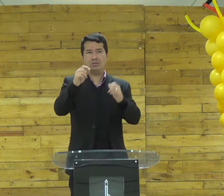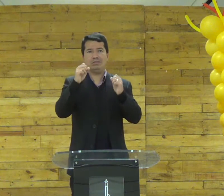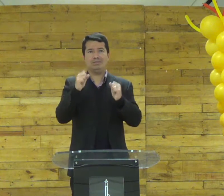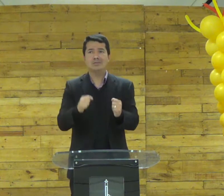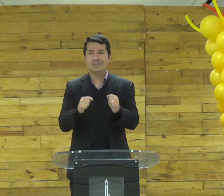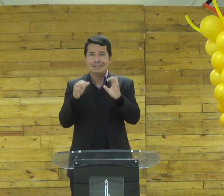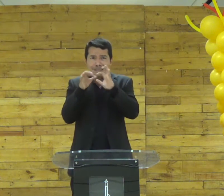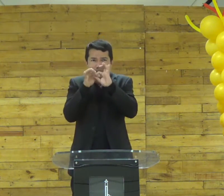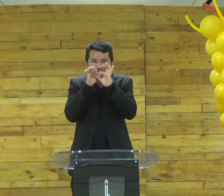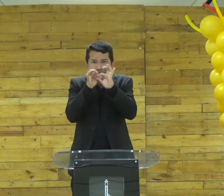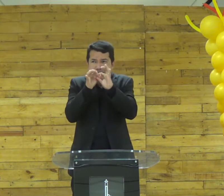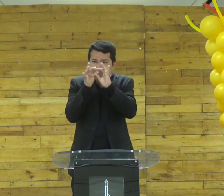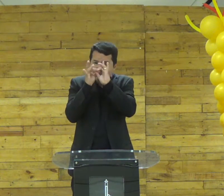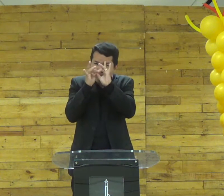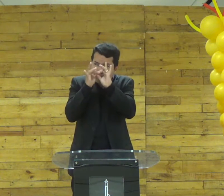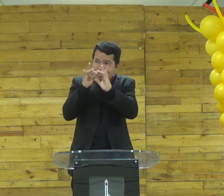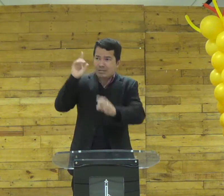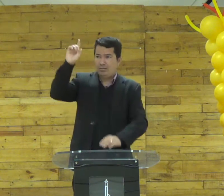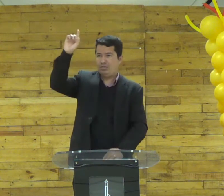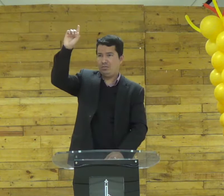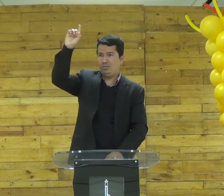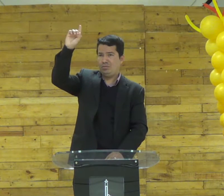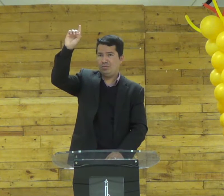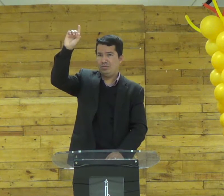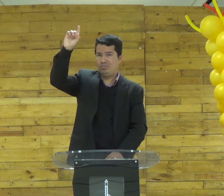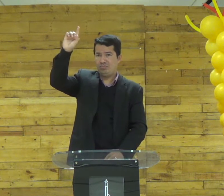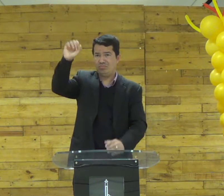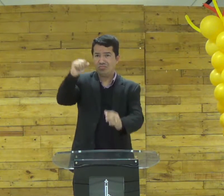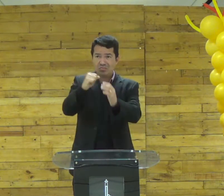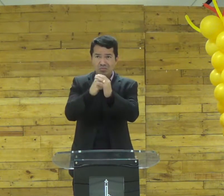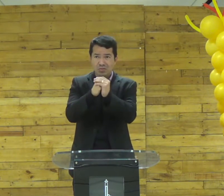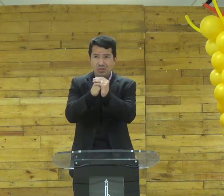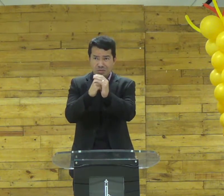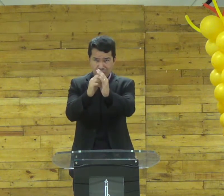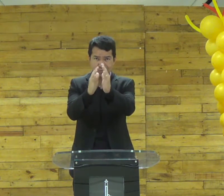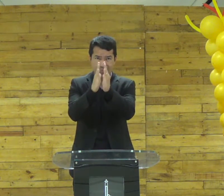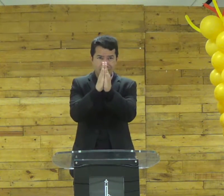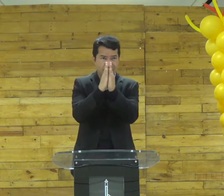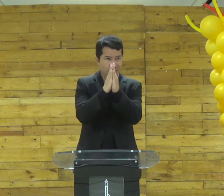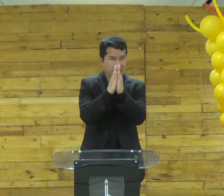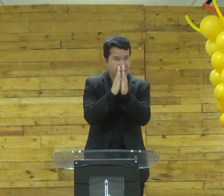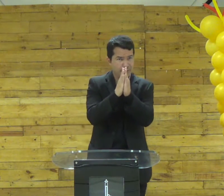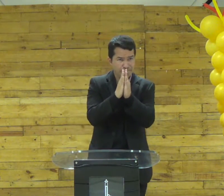hoje você pode andar com Deus amém vamos orar então